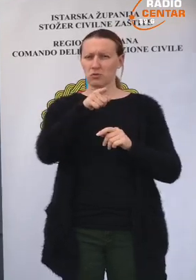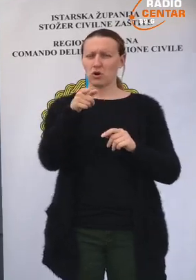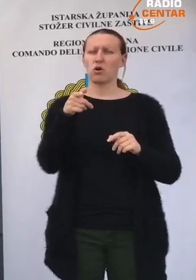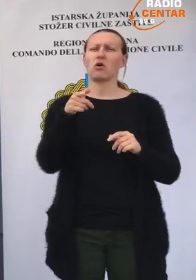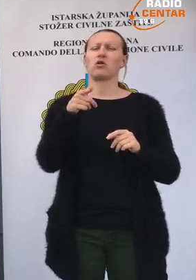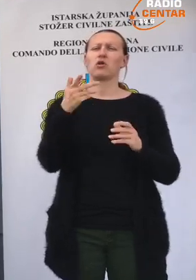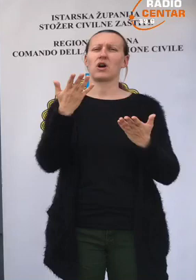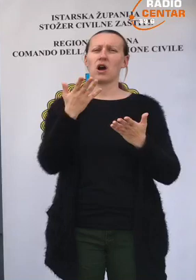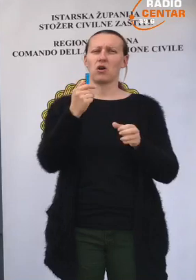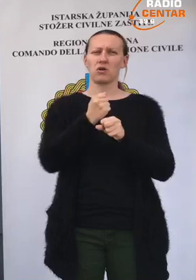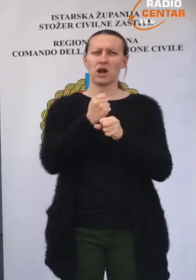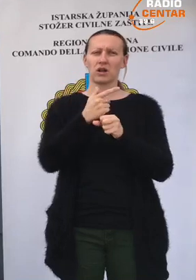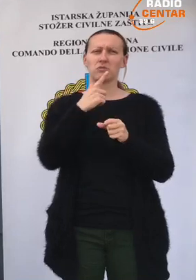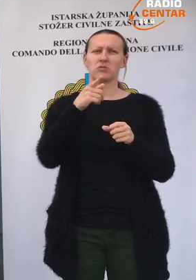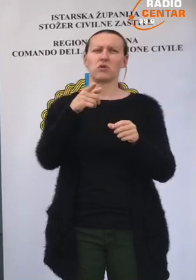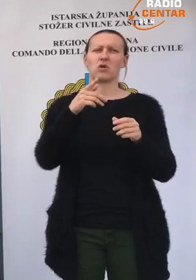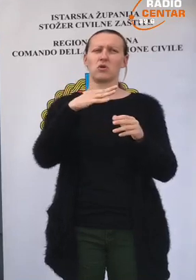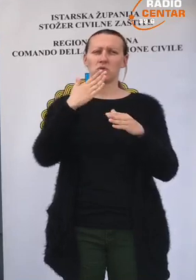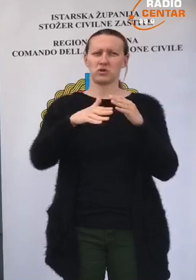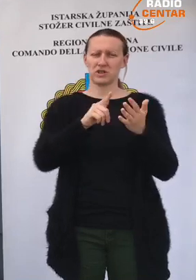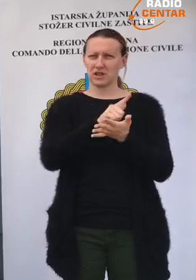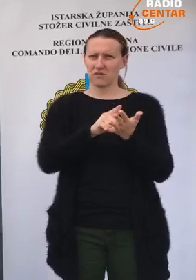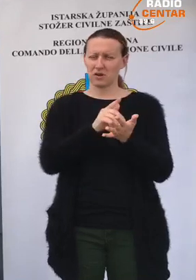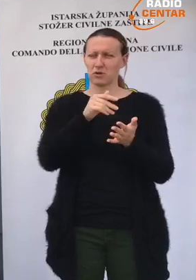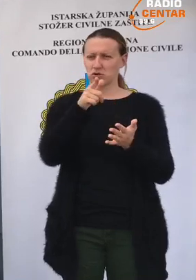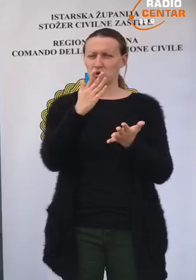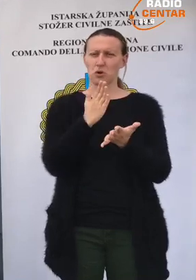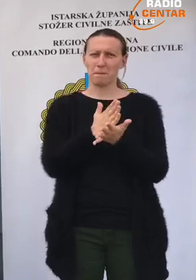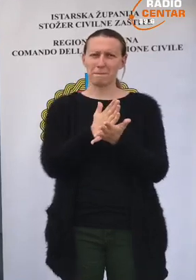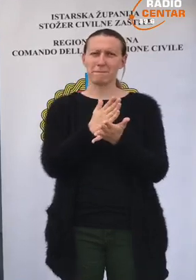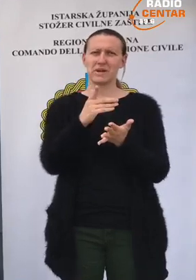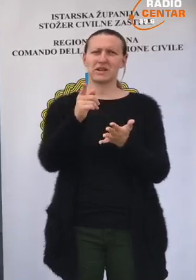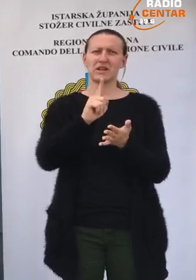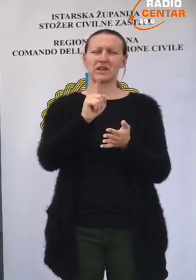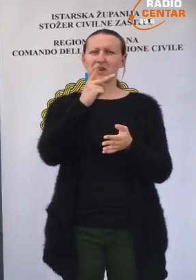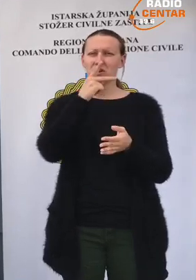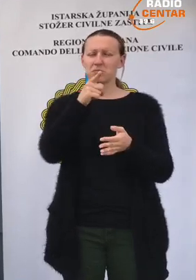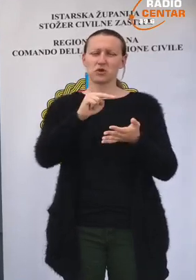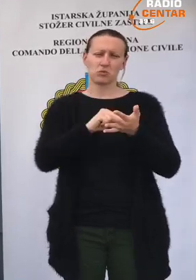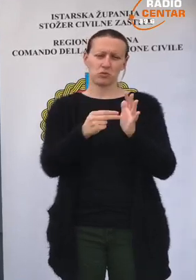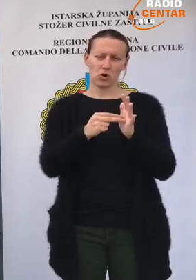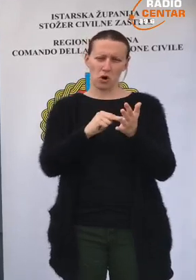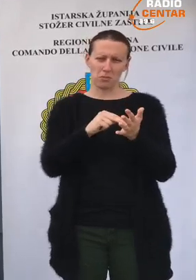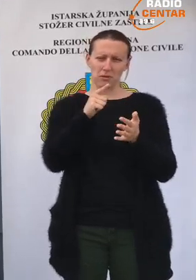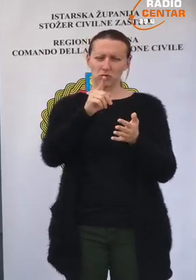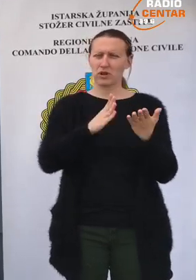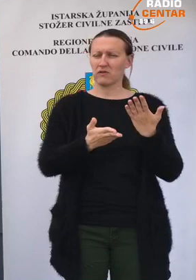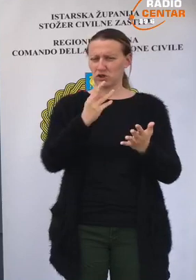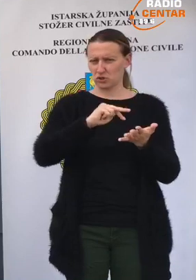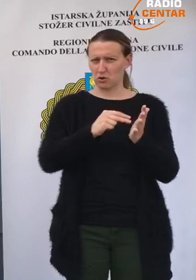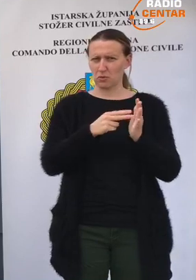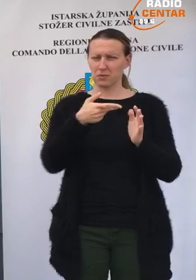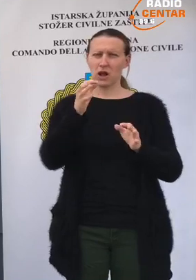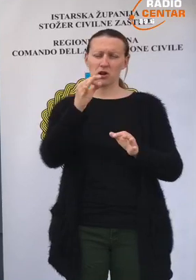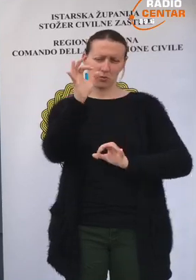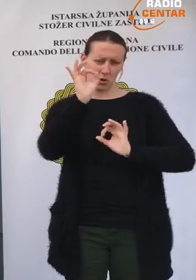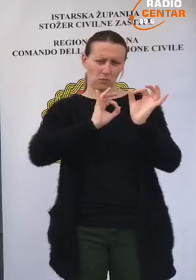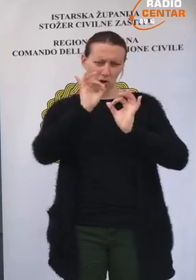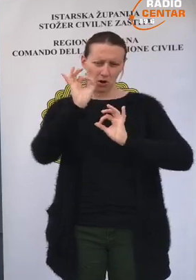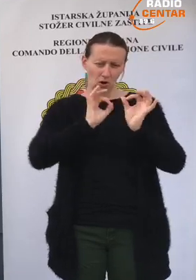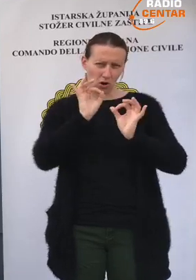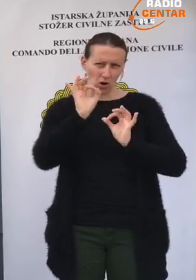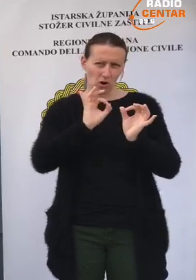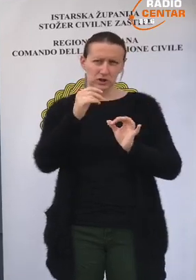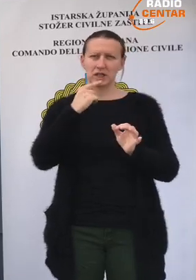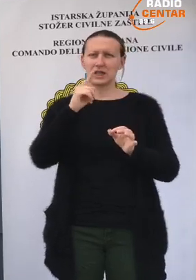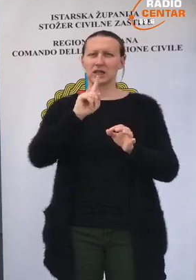onoga kako djelujemo i funkcioniramo u zadnje vrijeme, da će to biti, ne vidim tu problema. Tu je najveći problem da dobro procijenimo